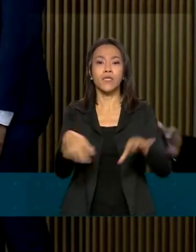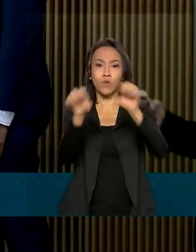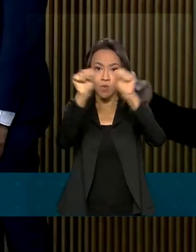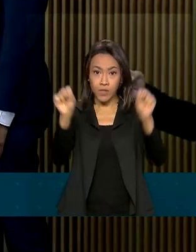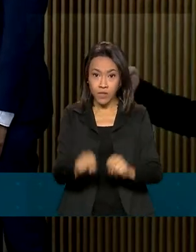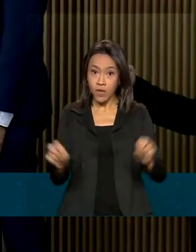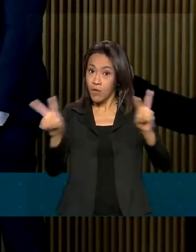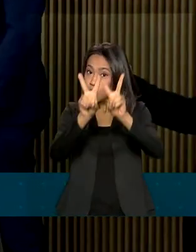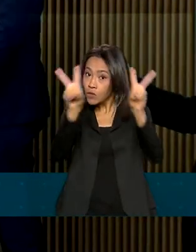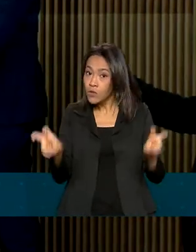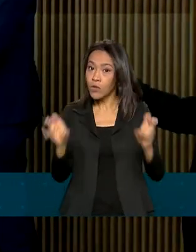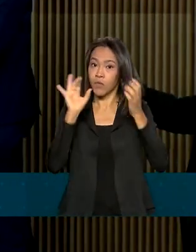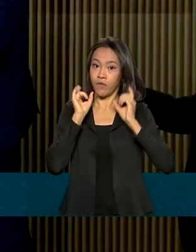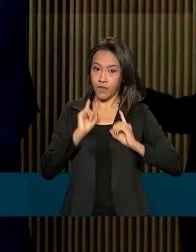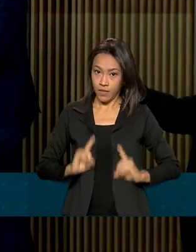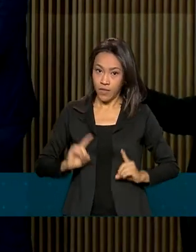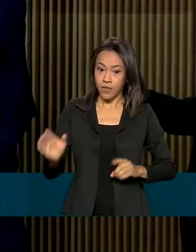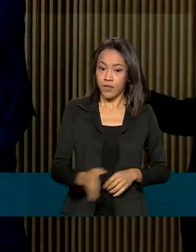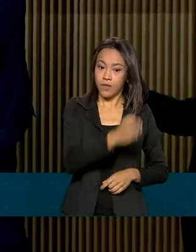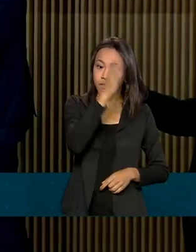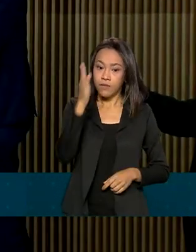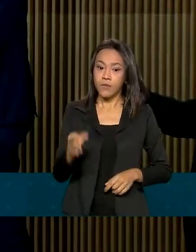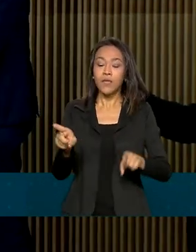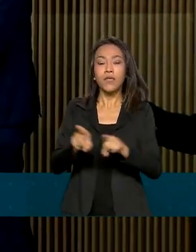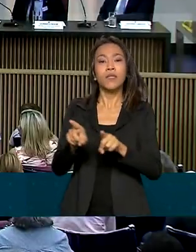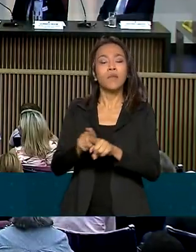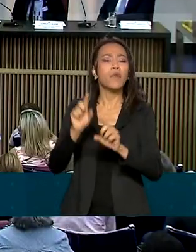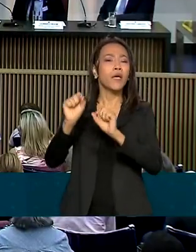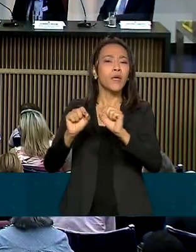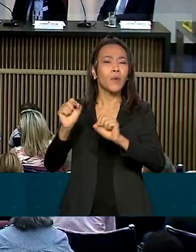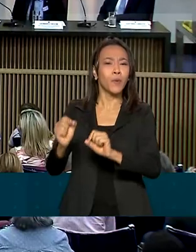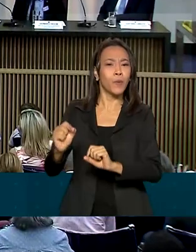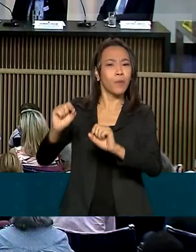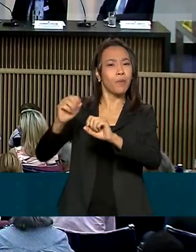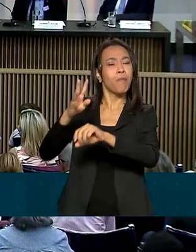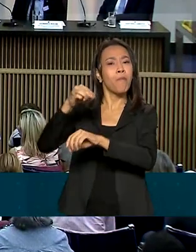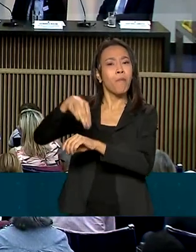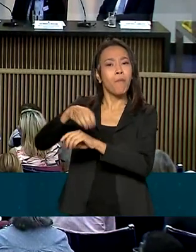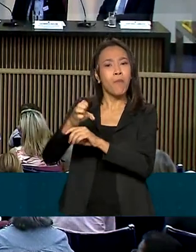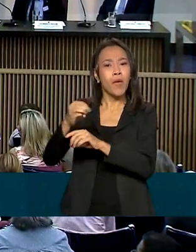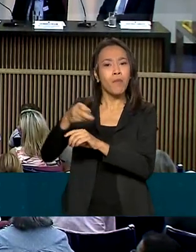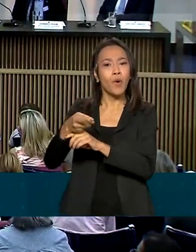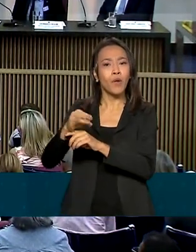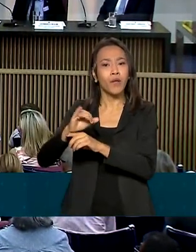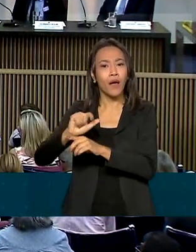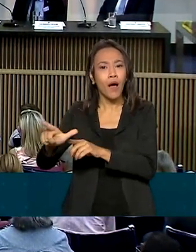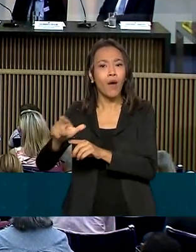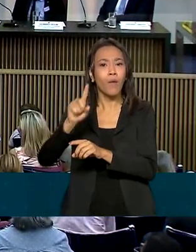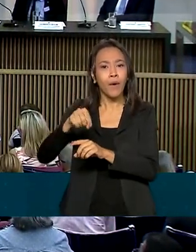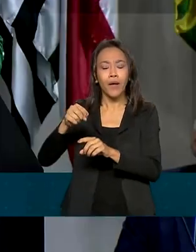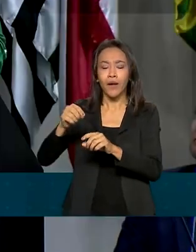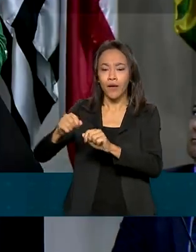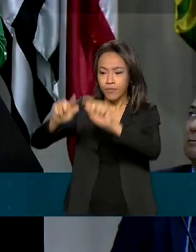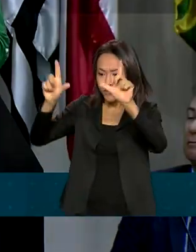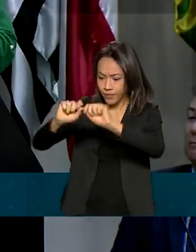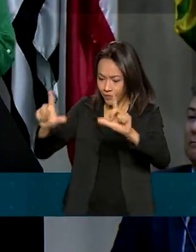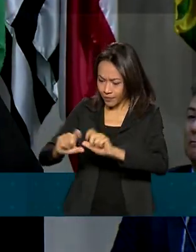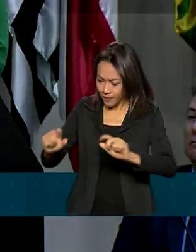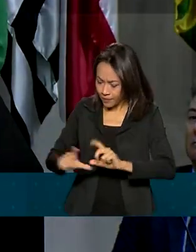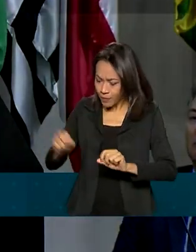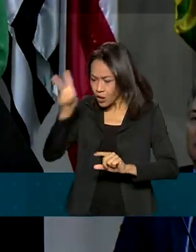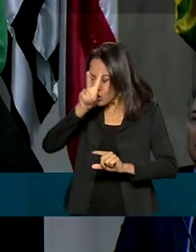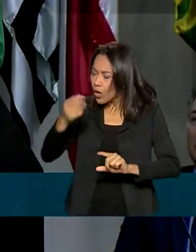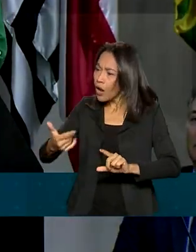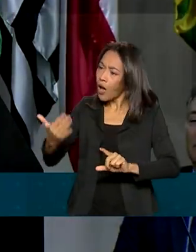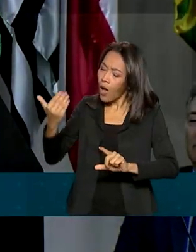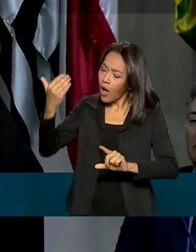Deficiência e do Memorial Virtual da Ranceníase, que vai reunir materiais históricos na página do Ministério